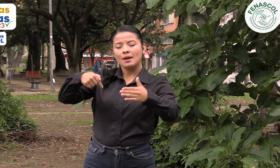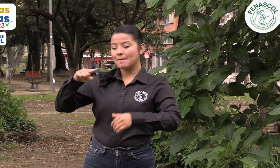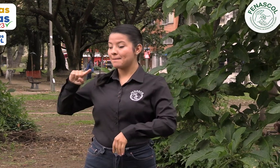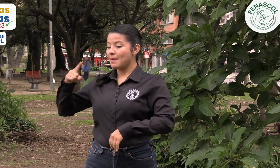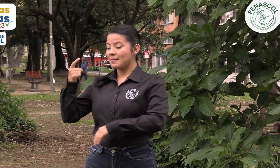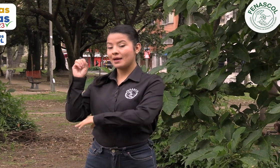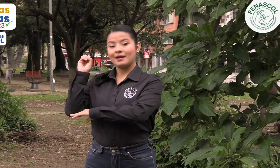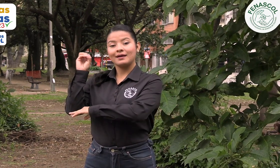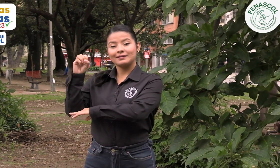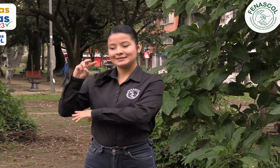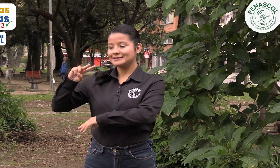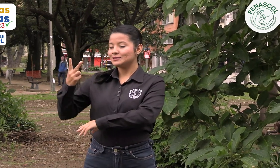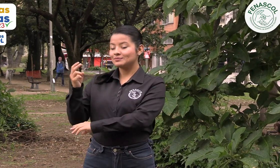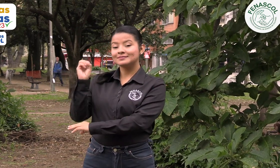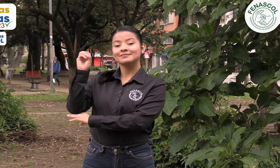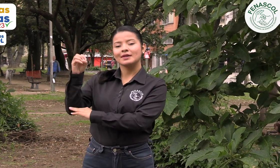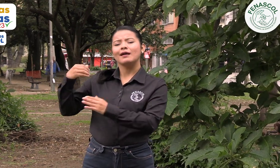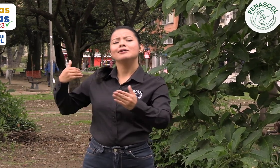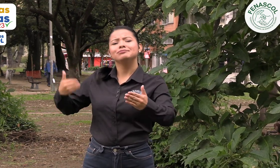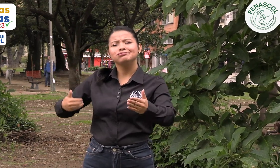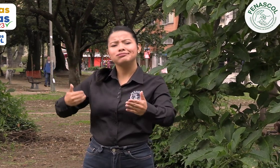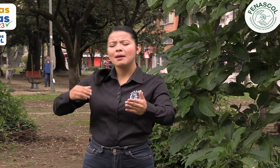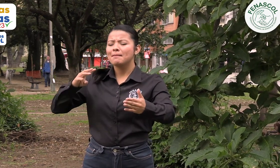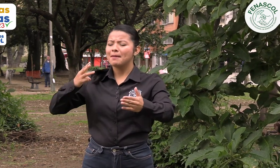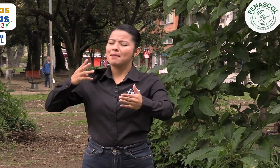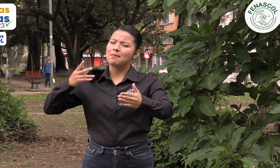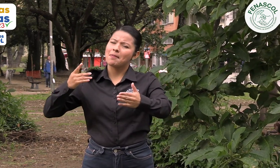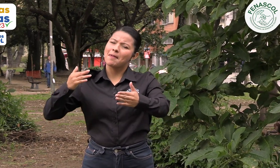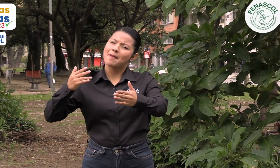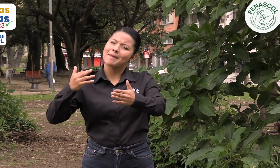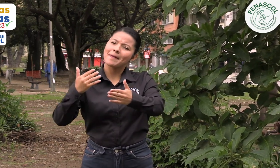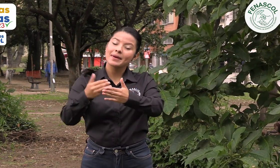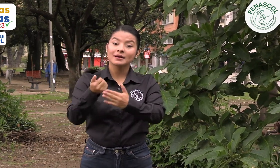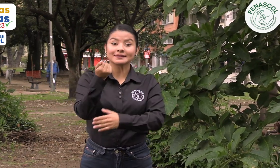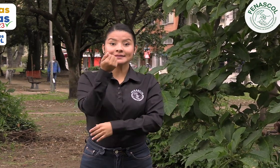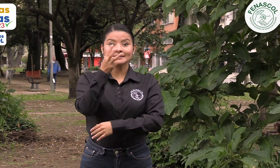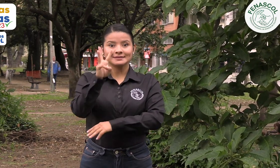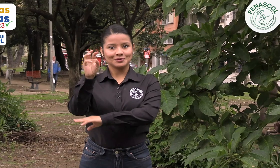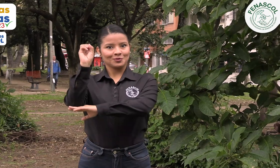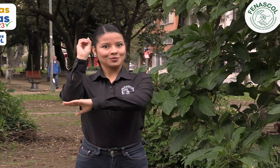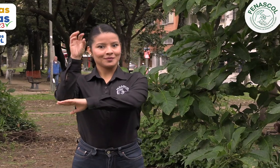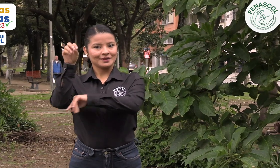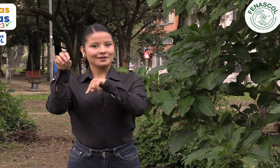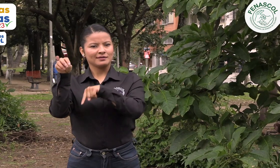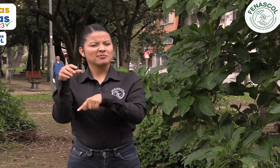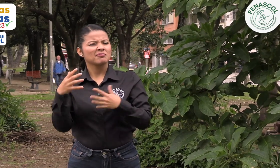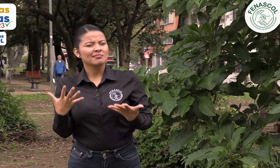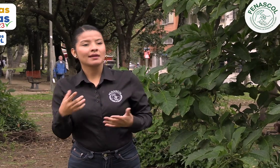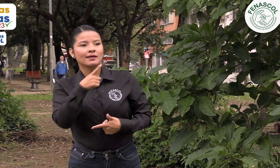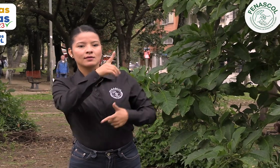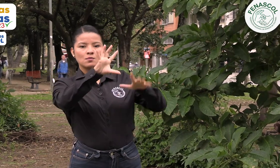en la décima tercera versión del Congreso de Pacto Global Red Colombia.